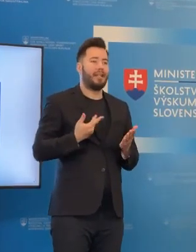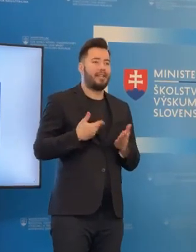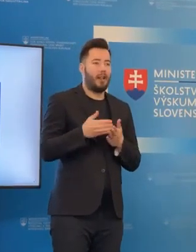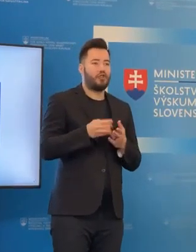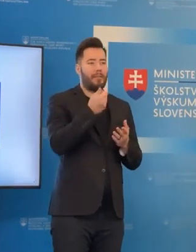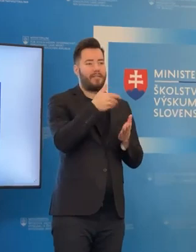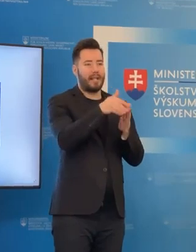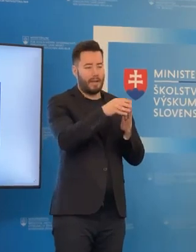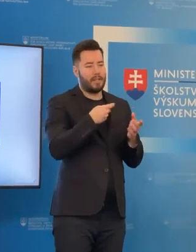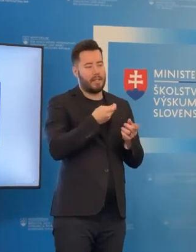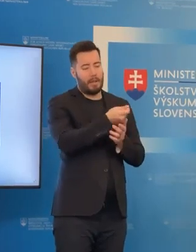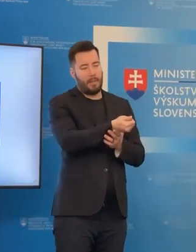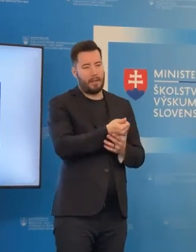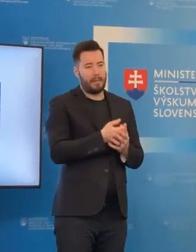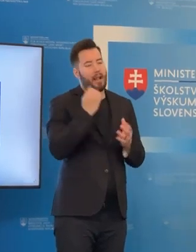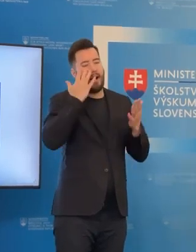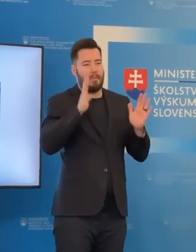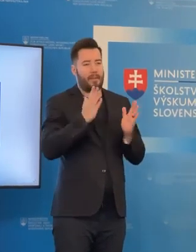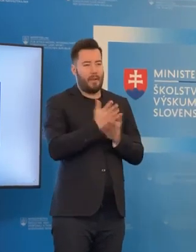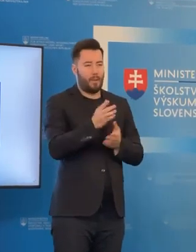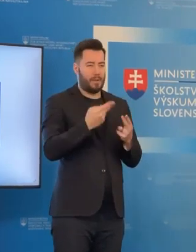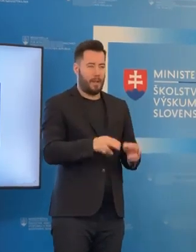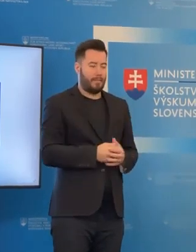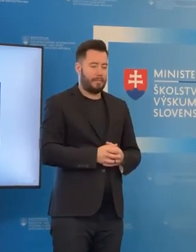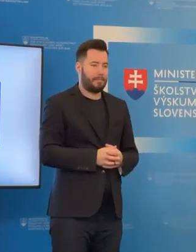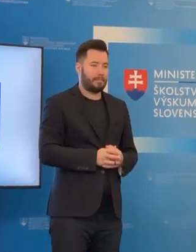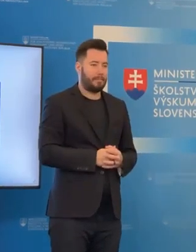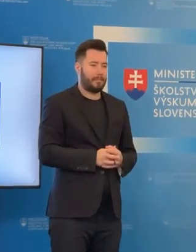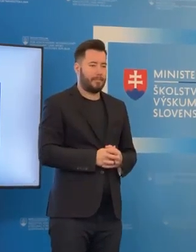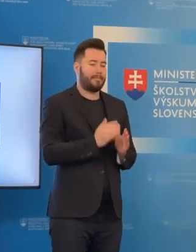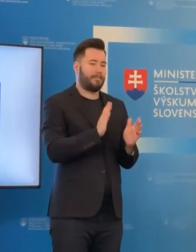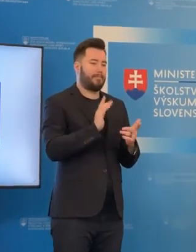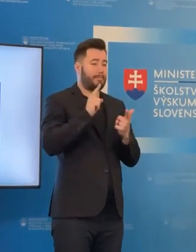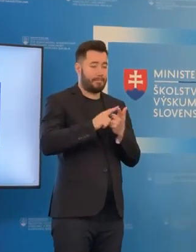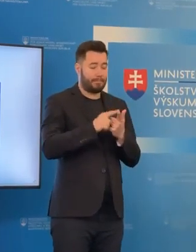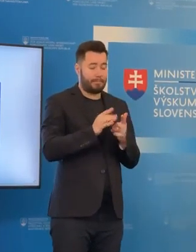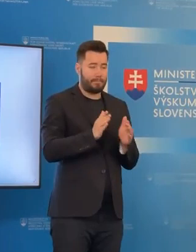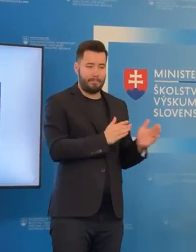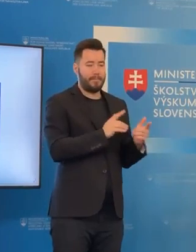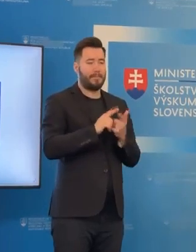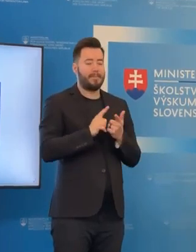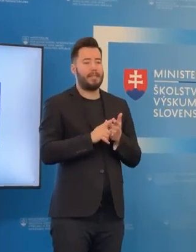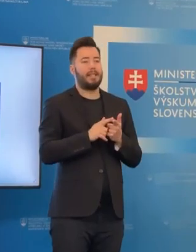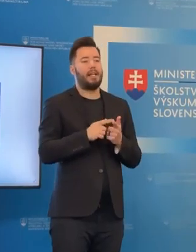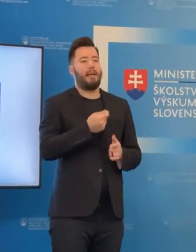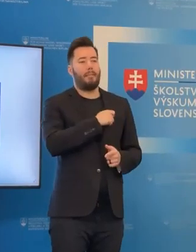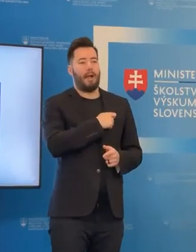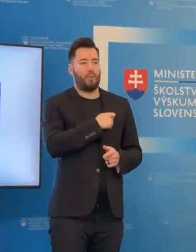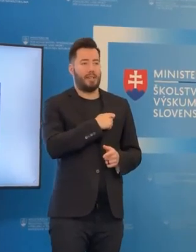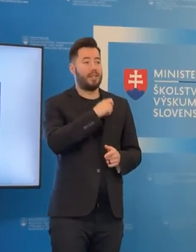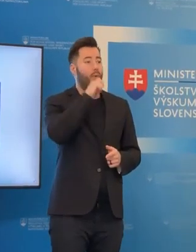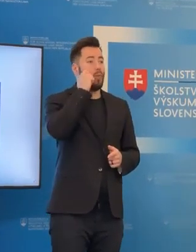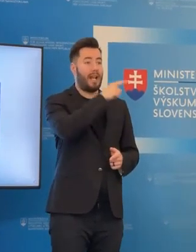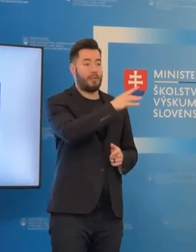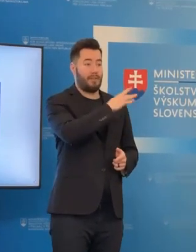sa stala. Čo sa týka maturity z Ukrajincov, ktorí prídu na